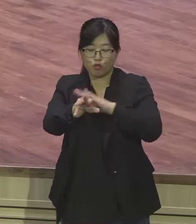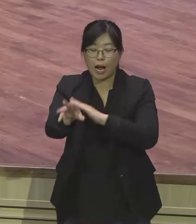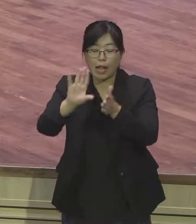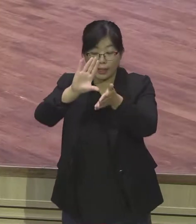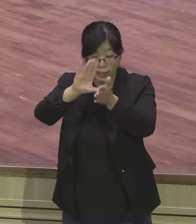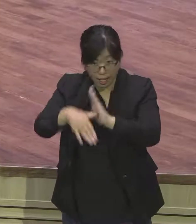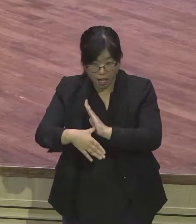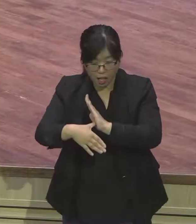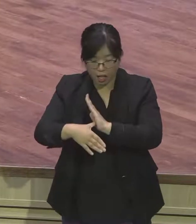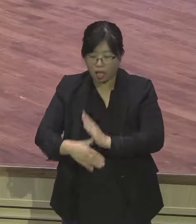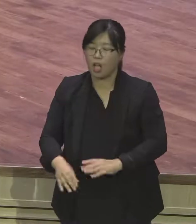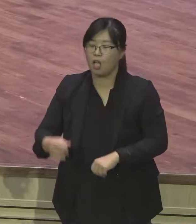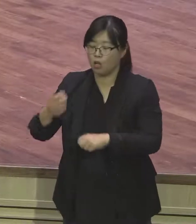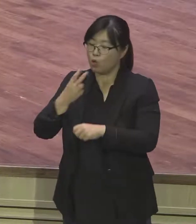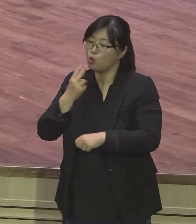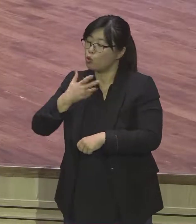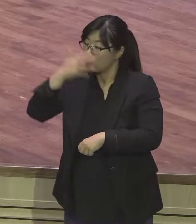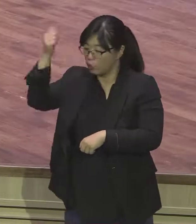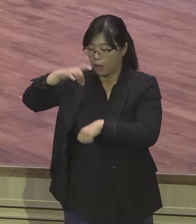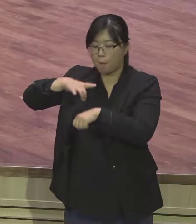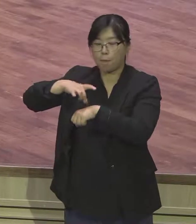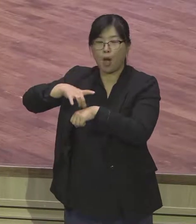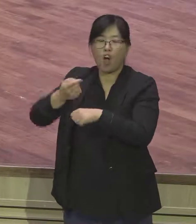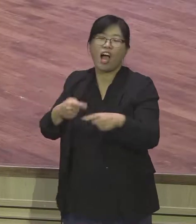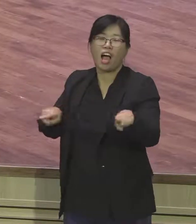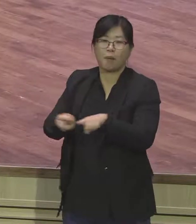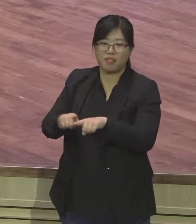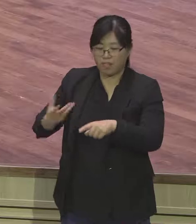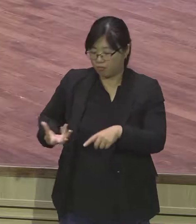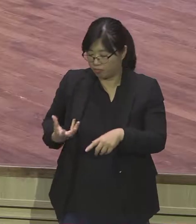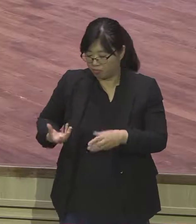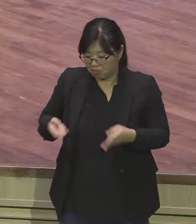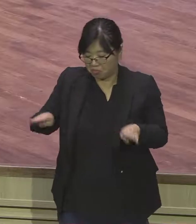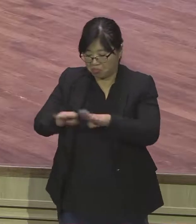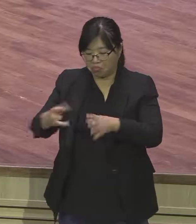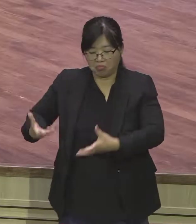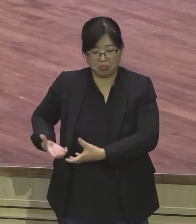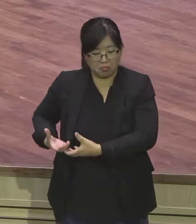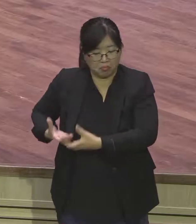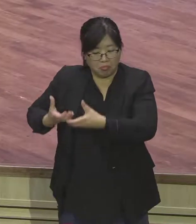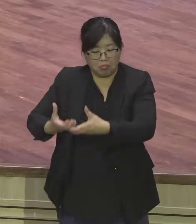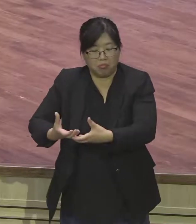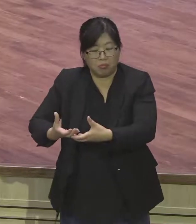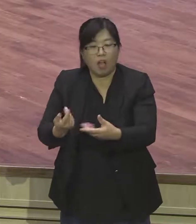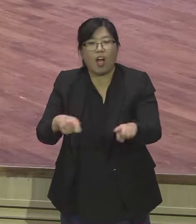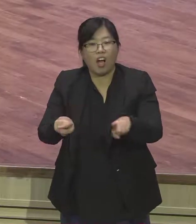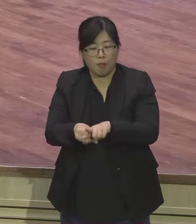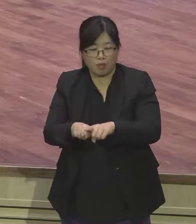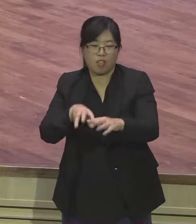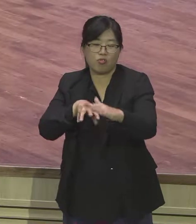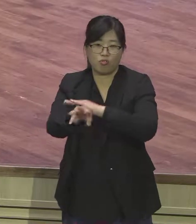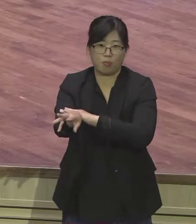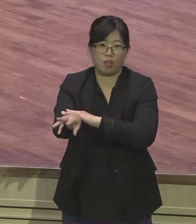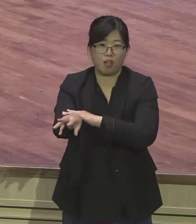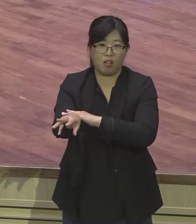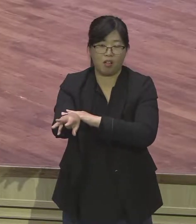말씀하고 있어요 그대로 성취됩니다 하나님의 이 언약의 근거한 비전은 어떻게 해요 반드시 성취된다